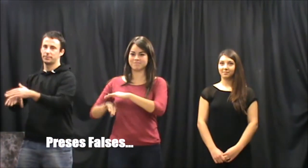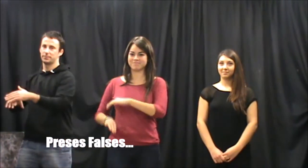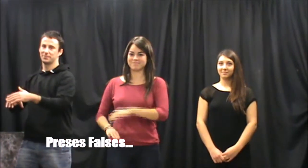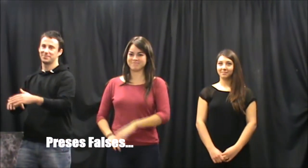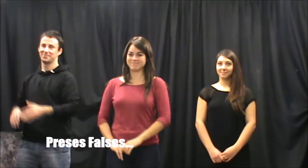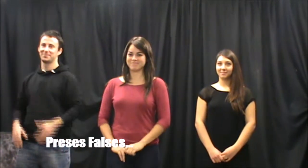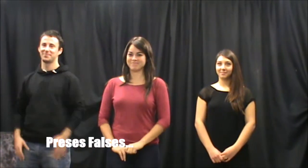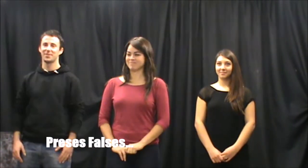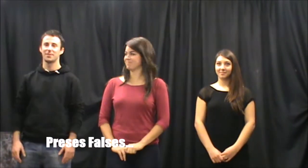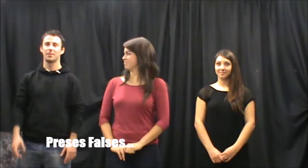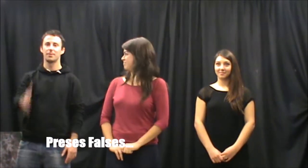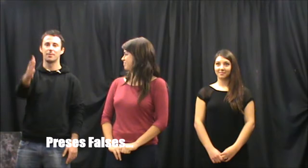Me he colat.